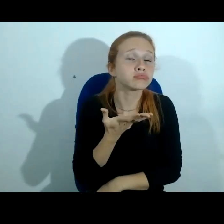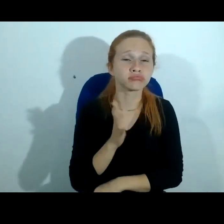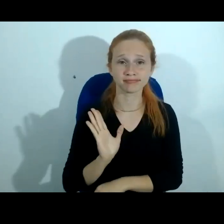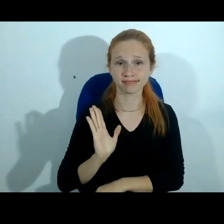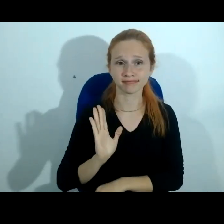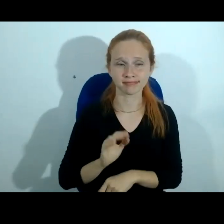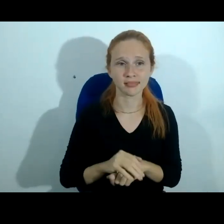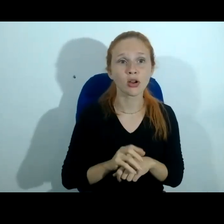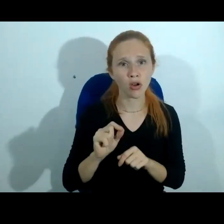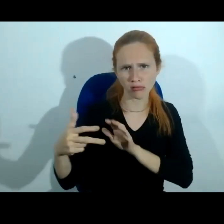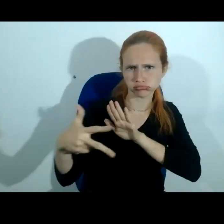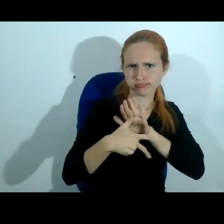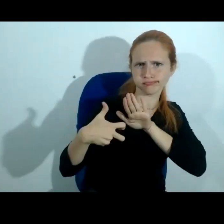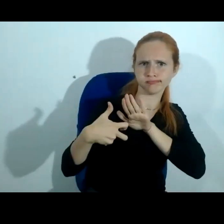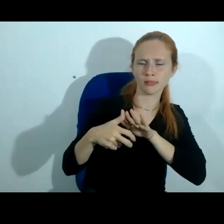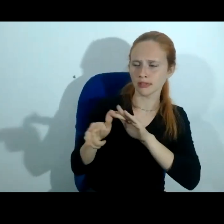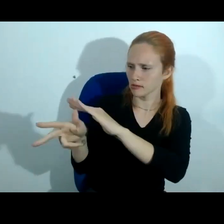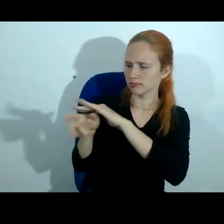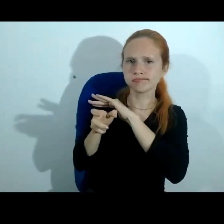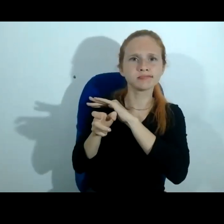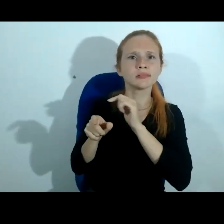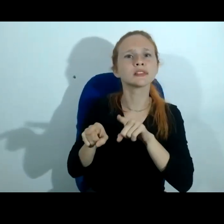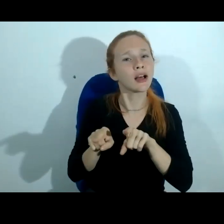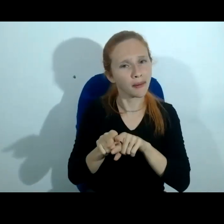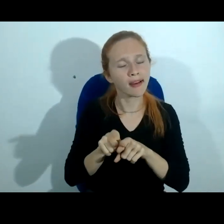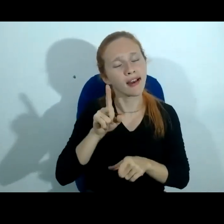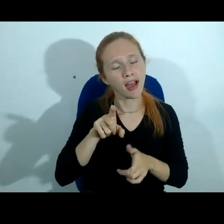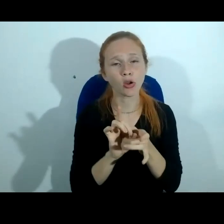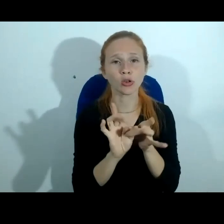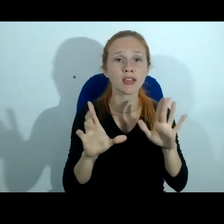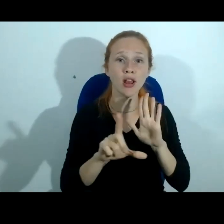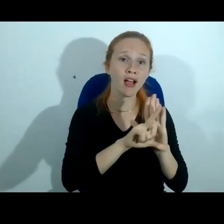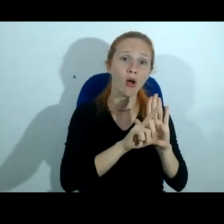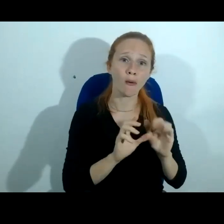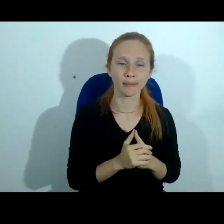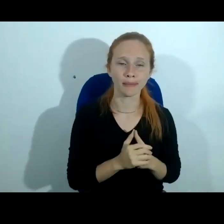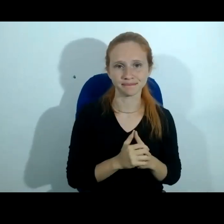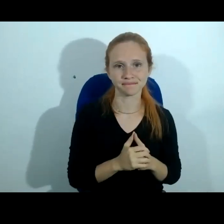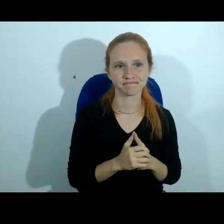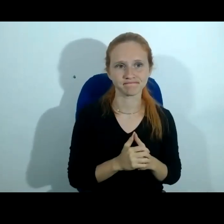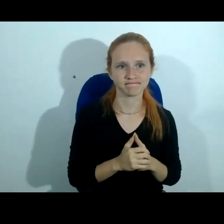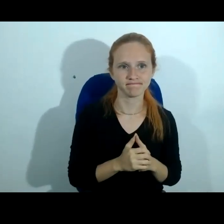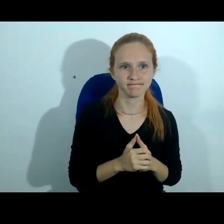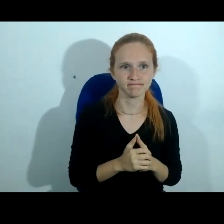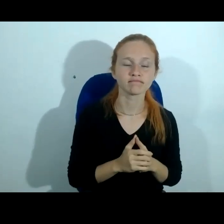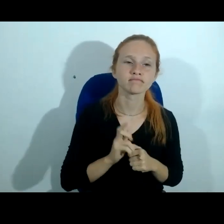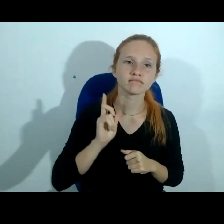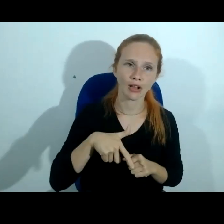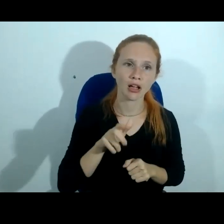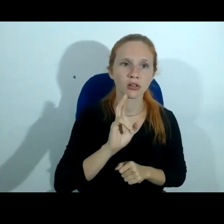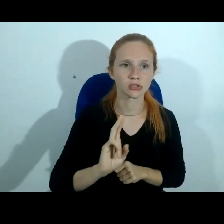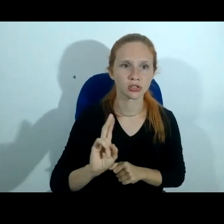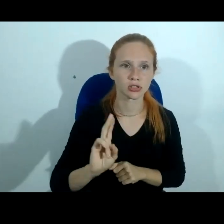instrumentos e essas previsões e autorizações legais então é um meio que é utilizado inclusive